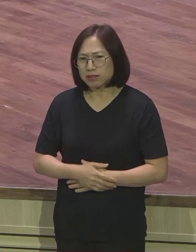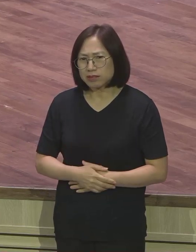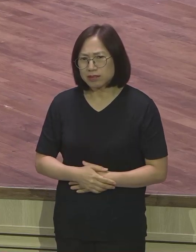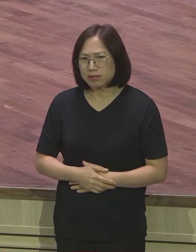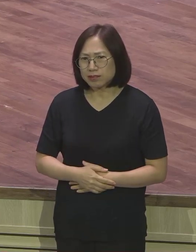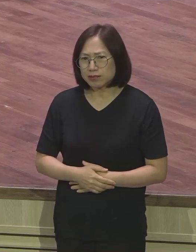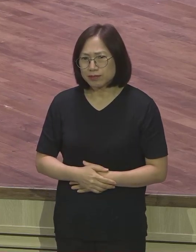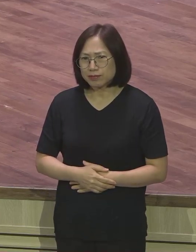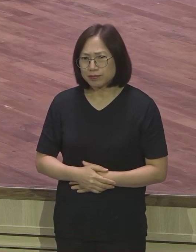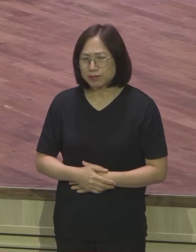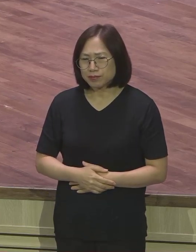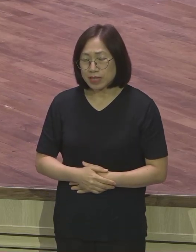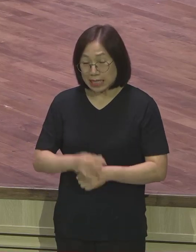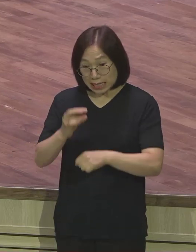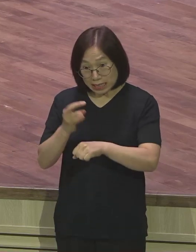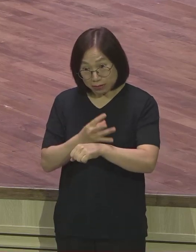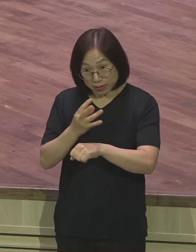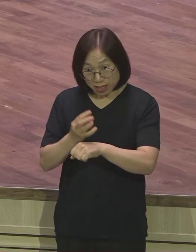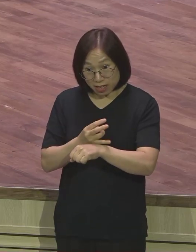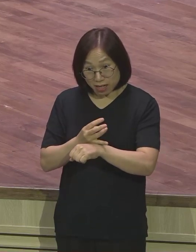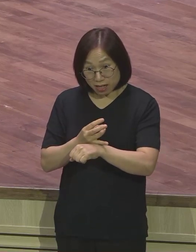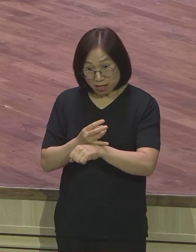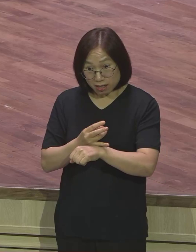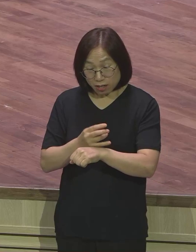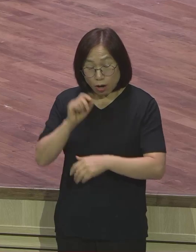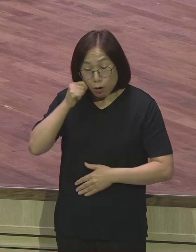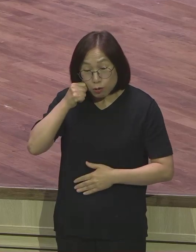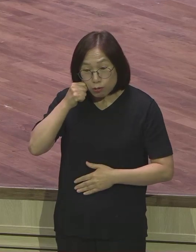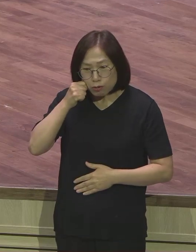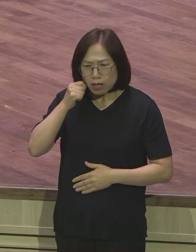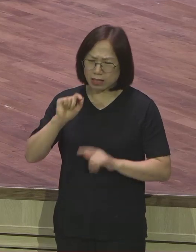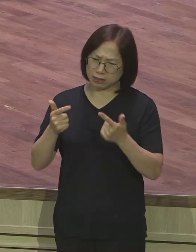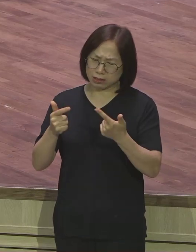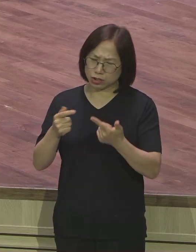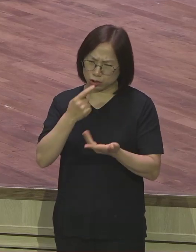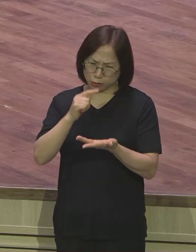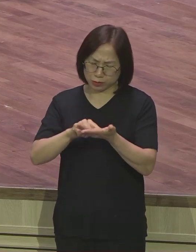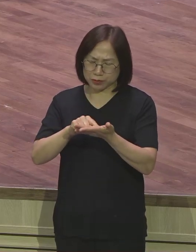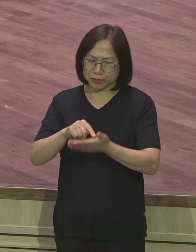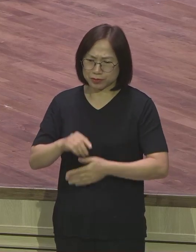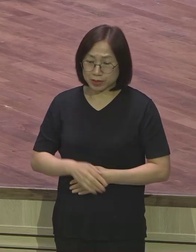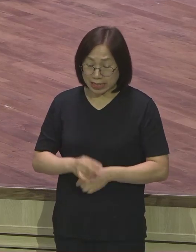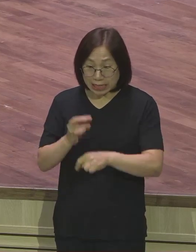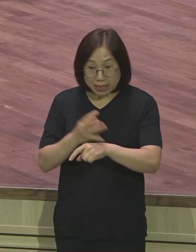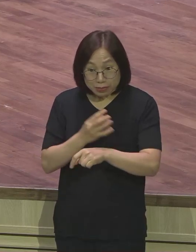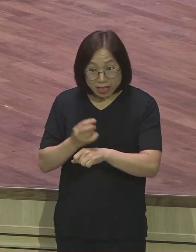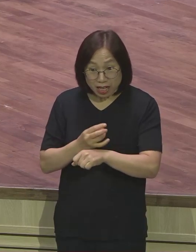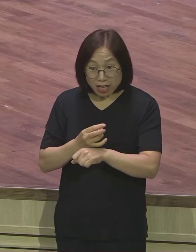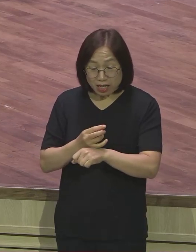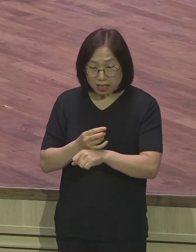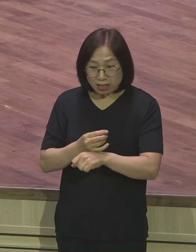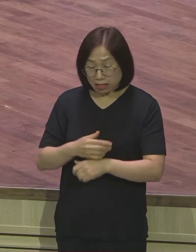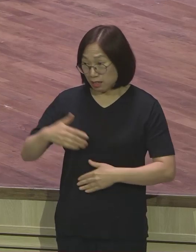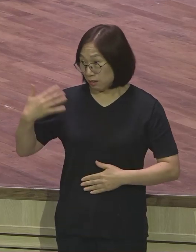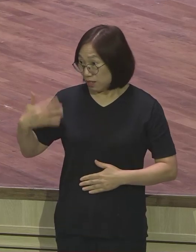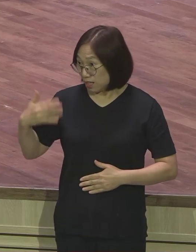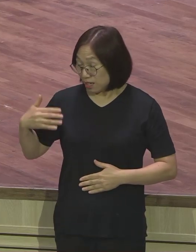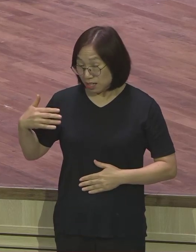24 결코 어렵지 않습니다 24 뭔가 대단한 경지에 올라서야만이